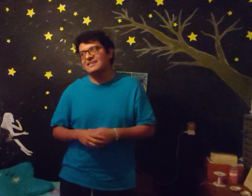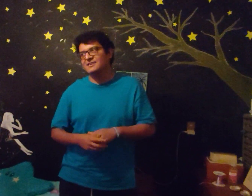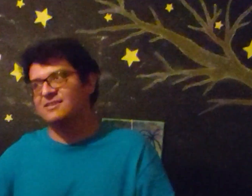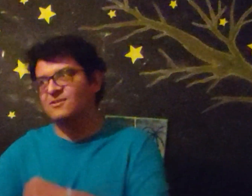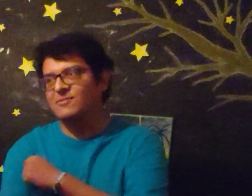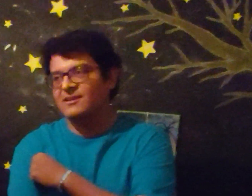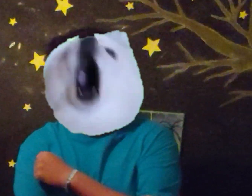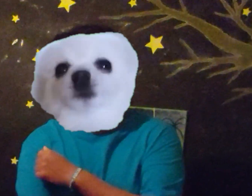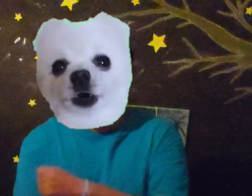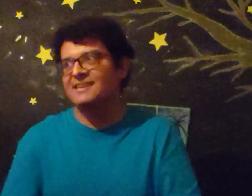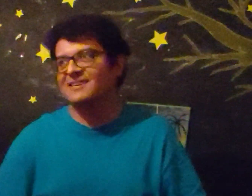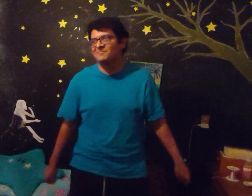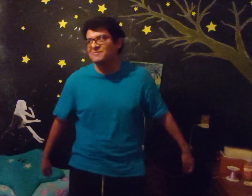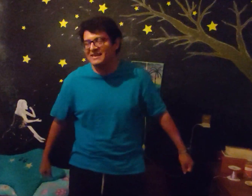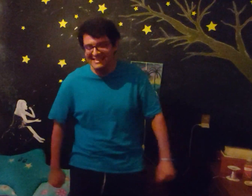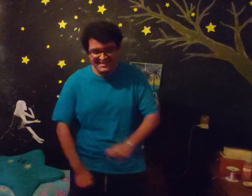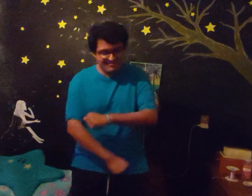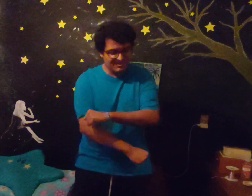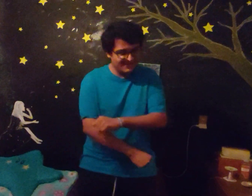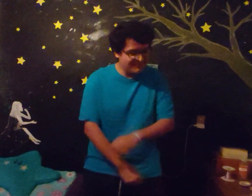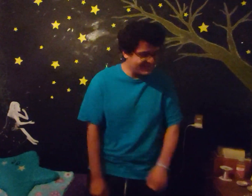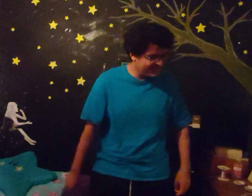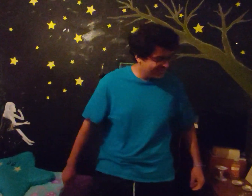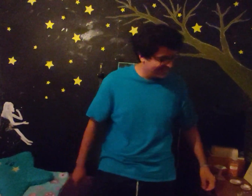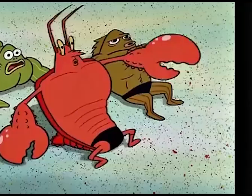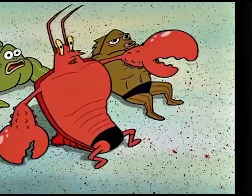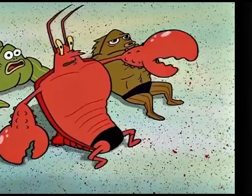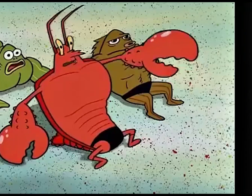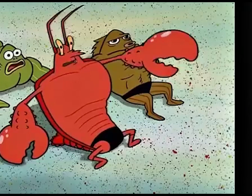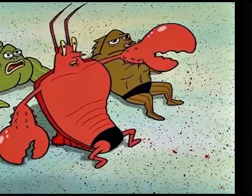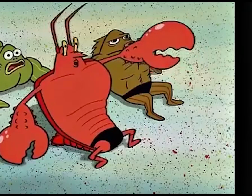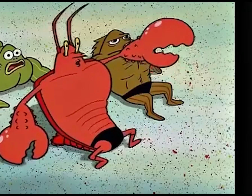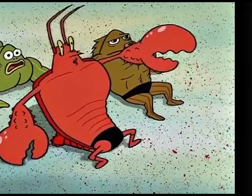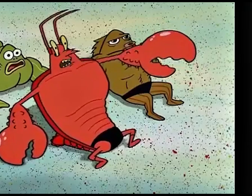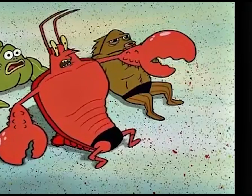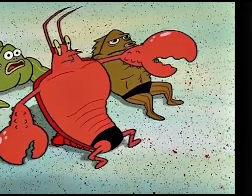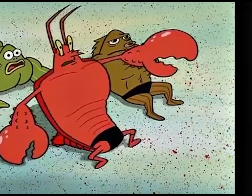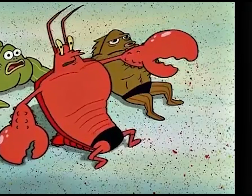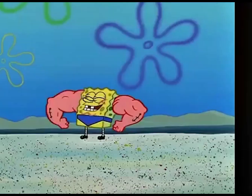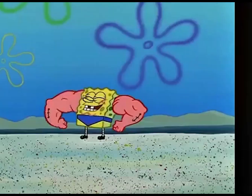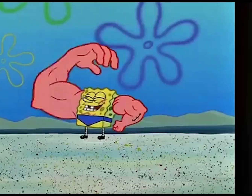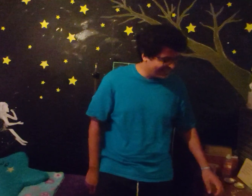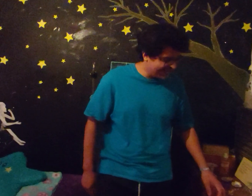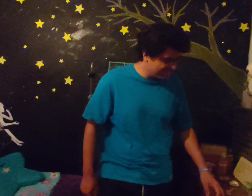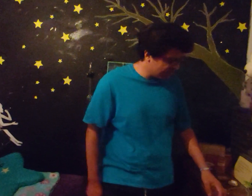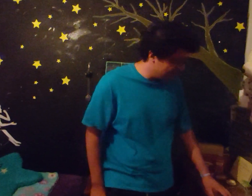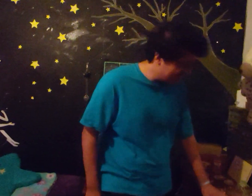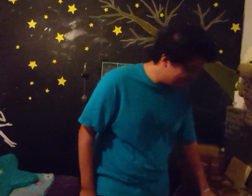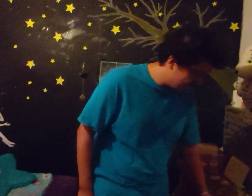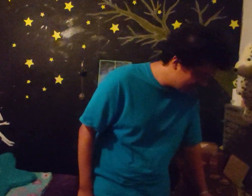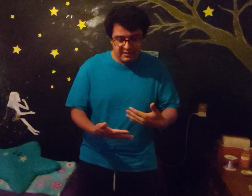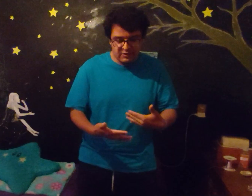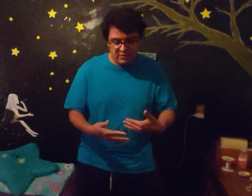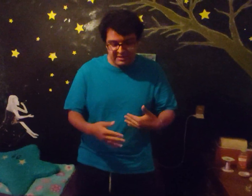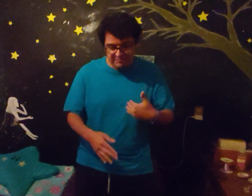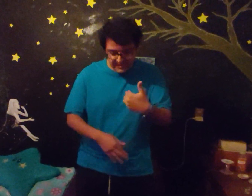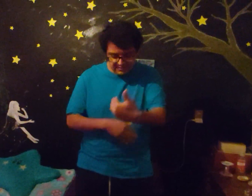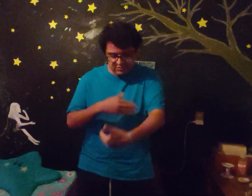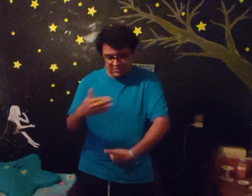gracias Lo debe de ser, mamadísimo siempre Cielos, que macizo Hashtag comidad Y yo lo que pienso